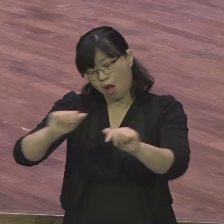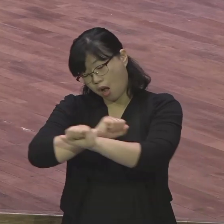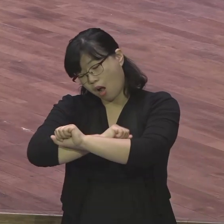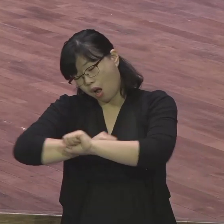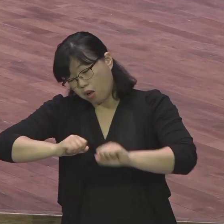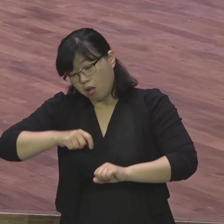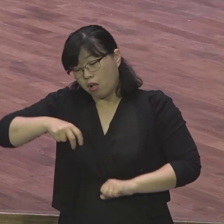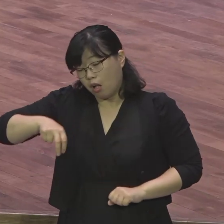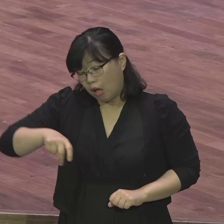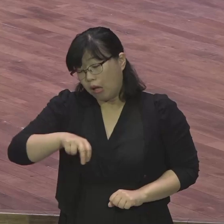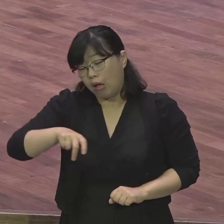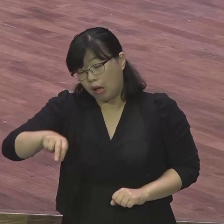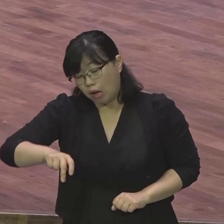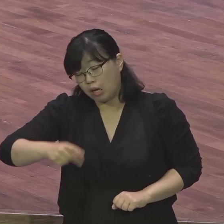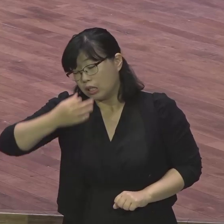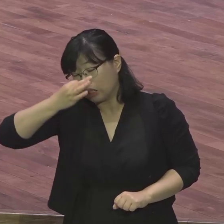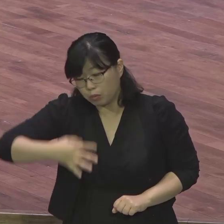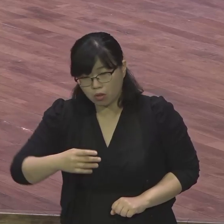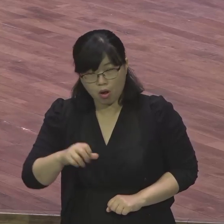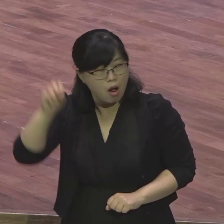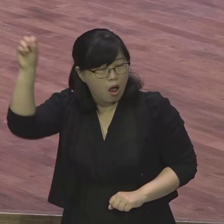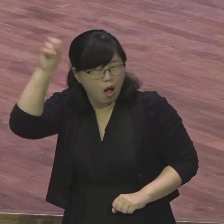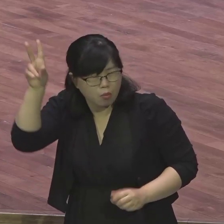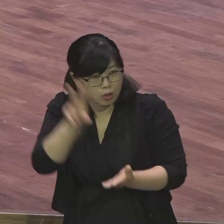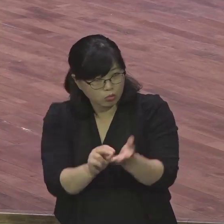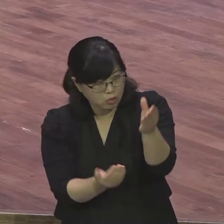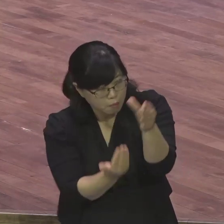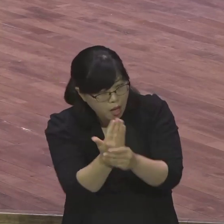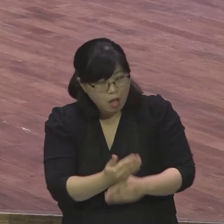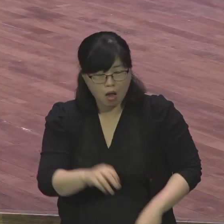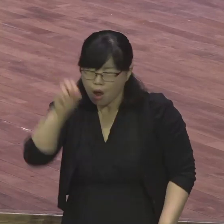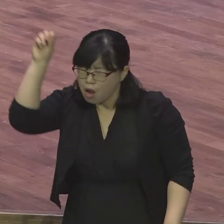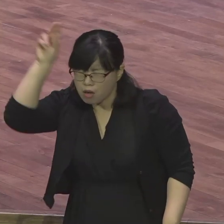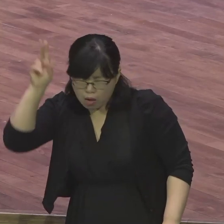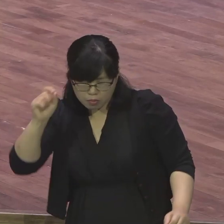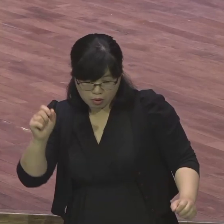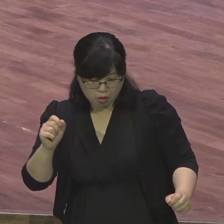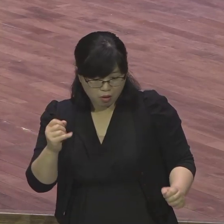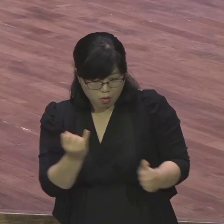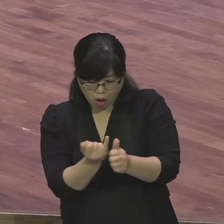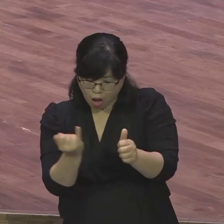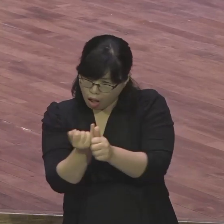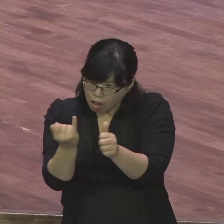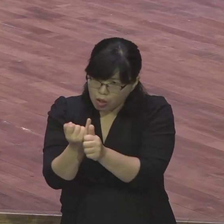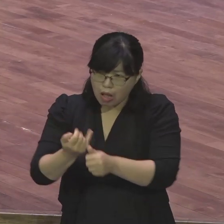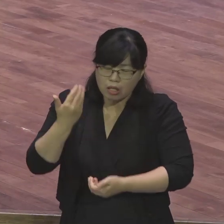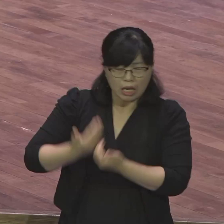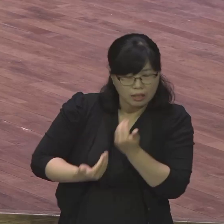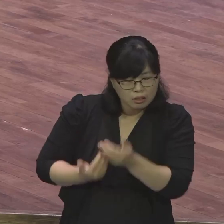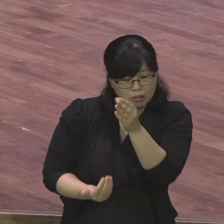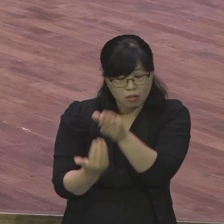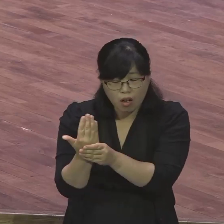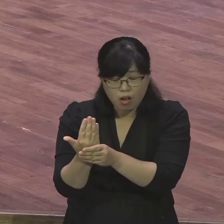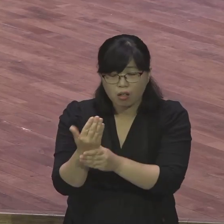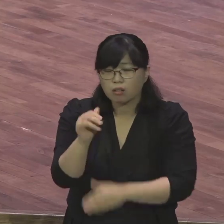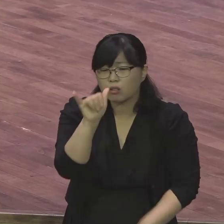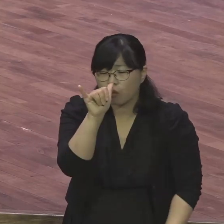다 생기는 거예요 다양합니다 변화무상합니다 그냥 넘어지고